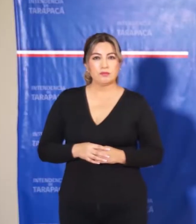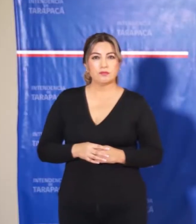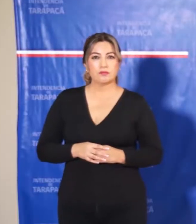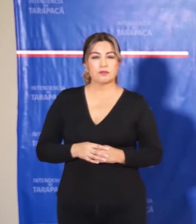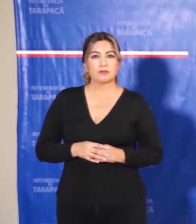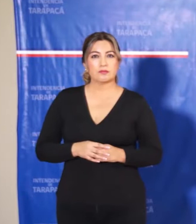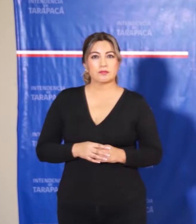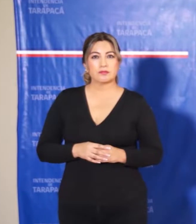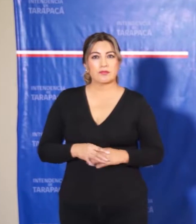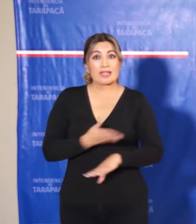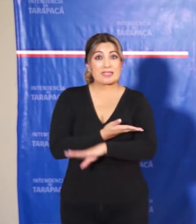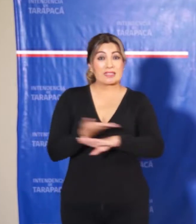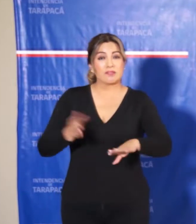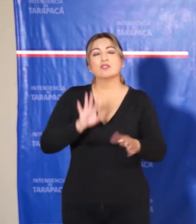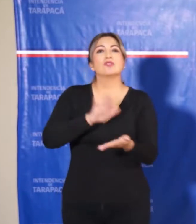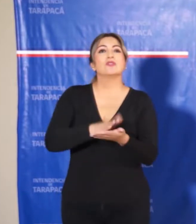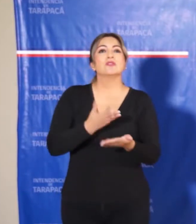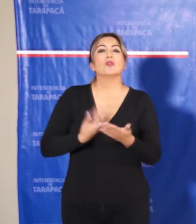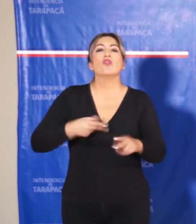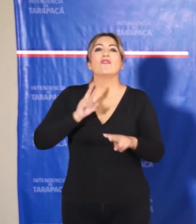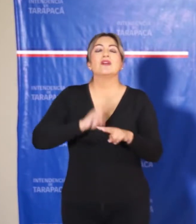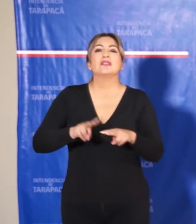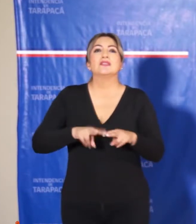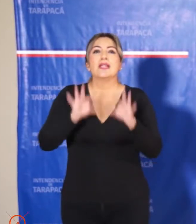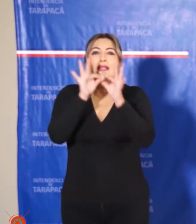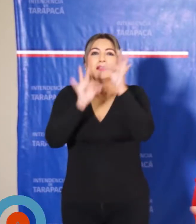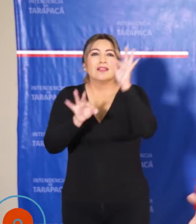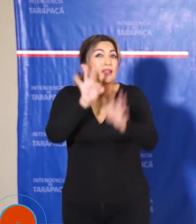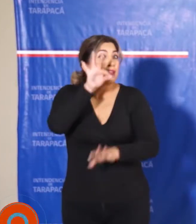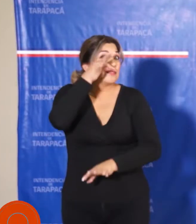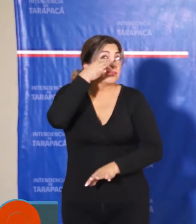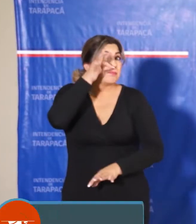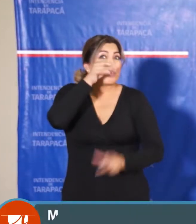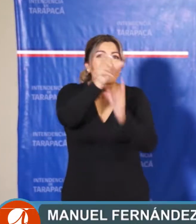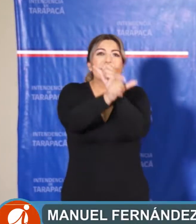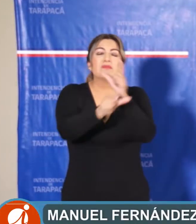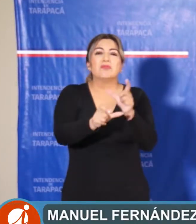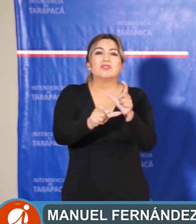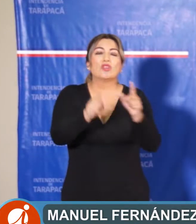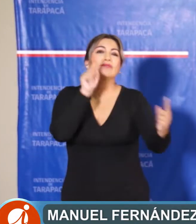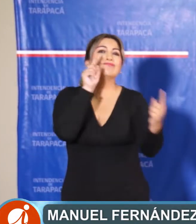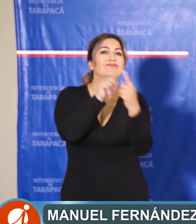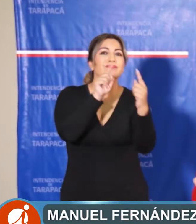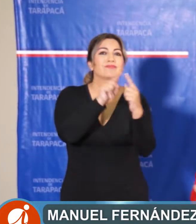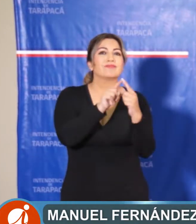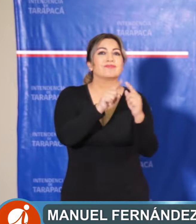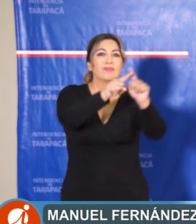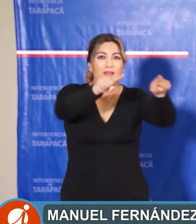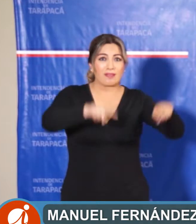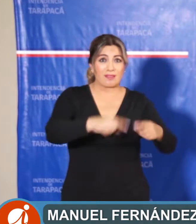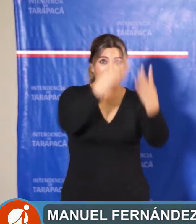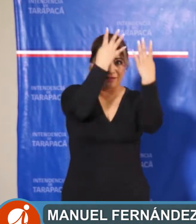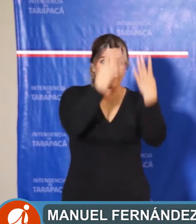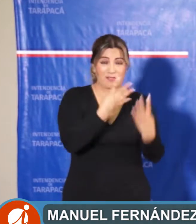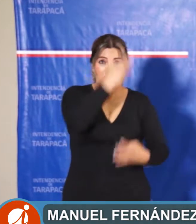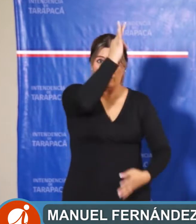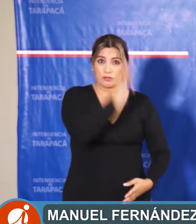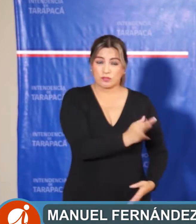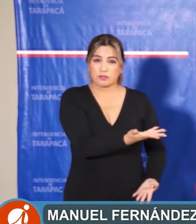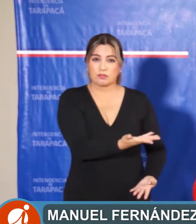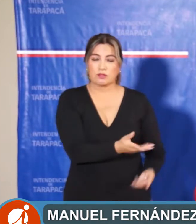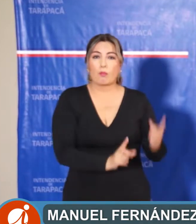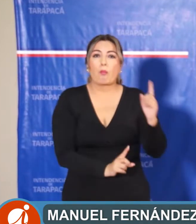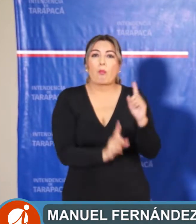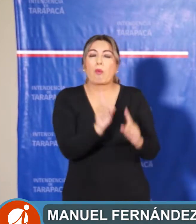estableció por parte del servicio de salud es hacer el testeo de todas las personas que han tenido contacto, inclusive aquellas personas que